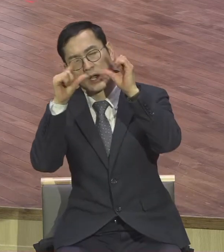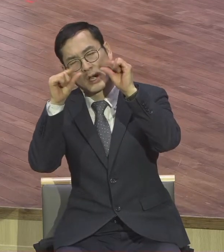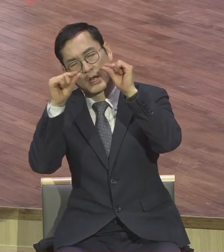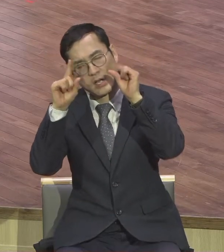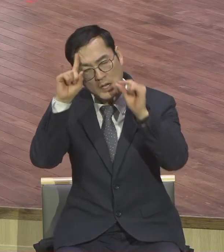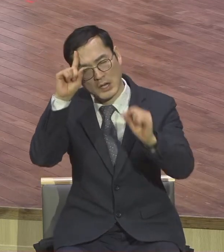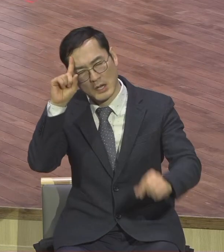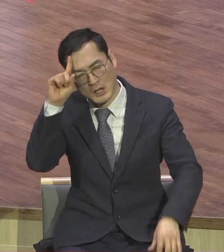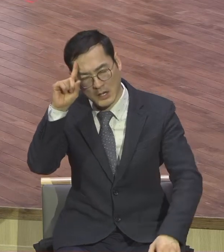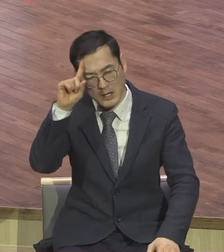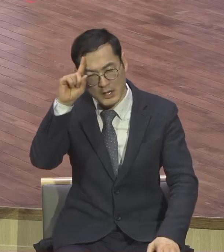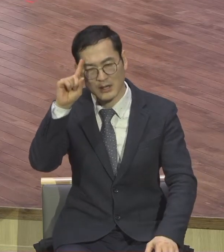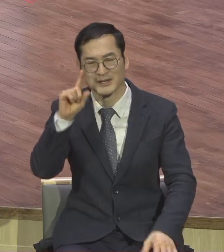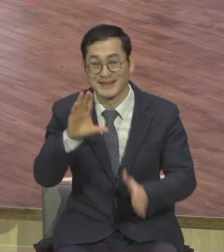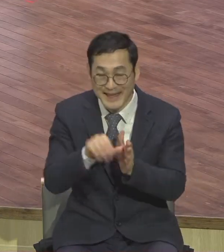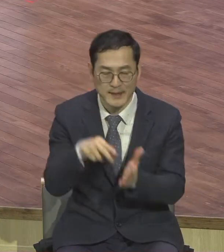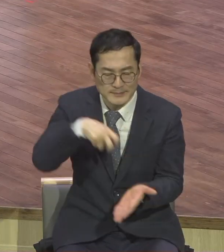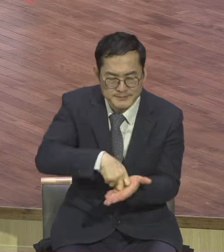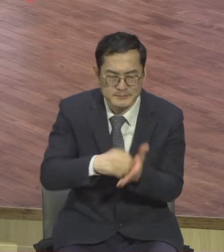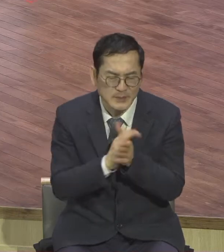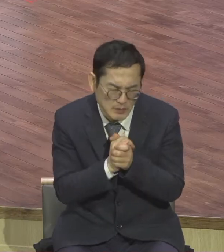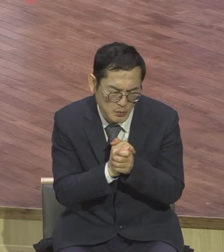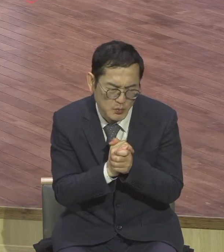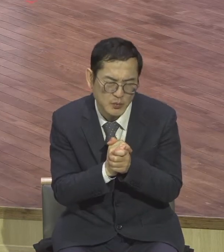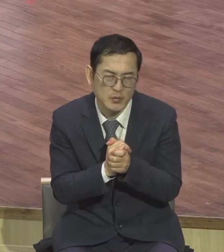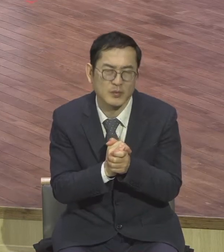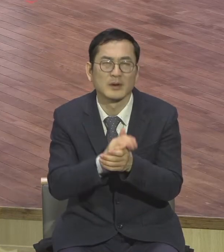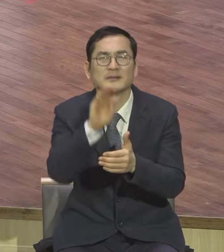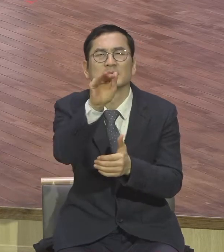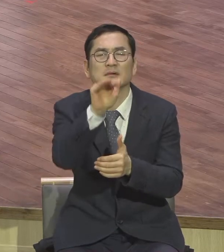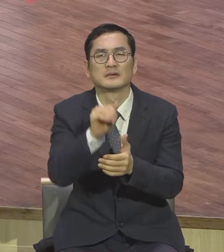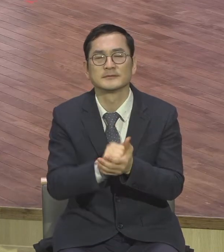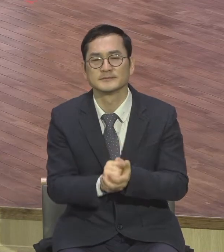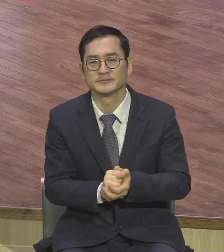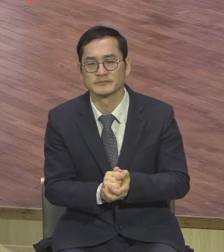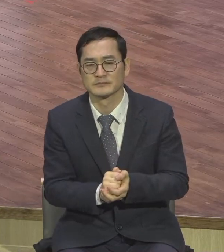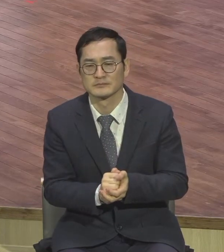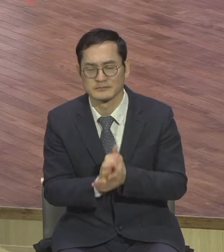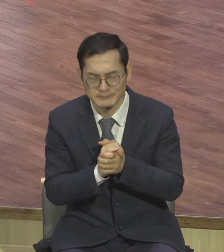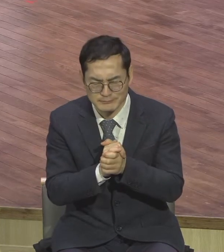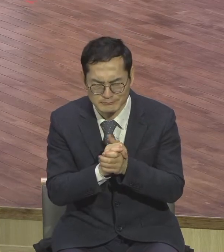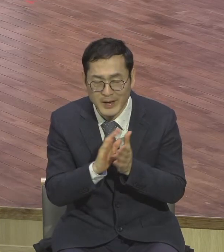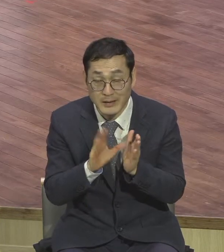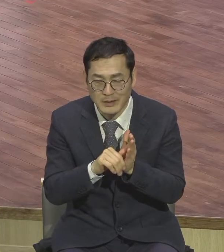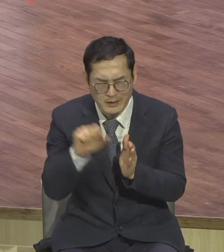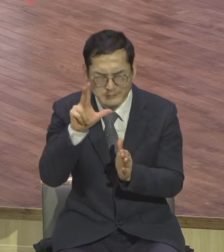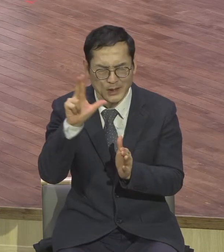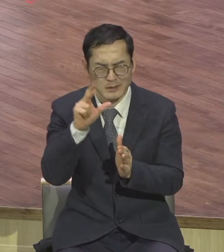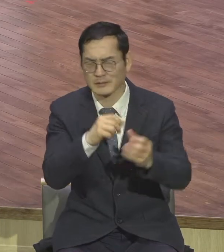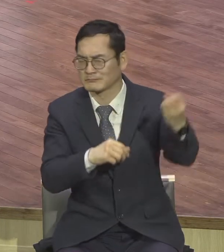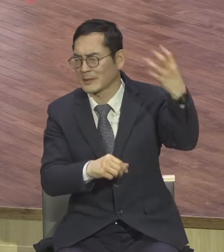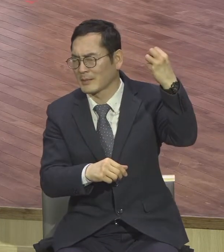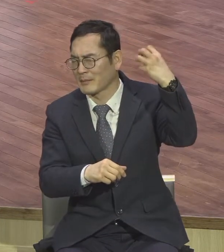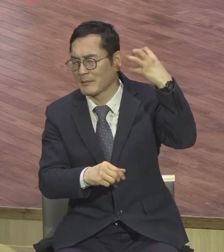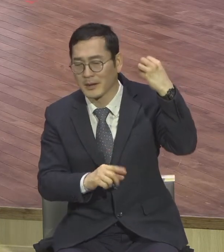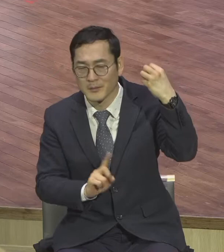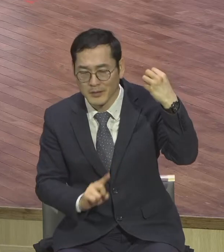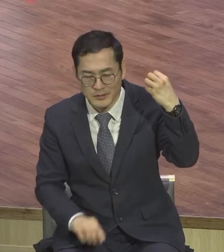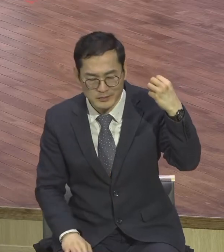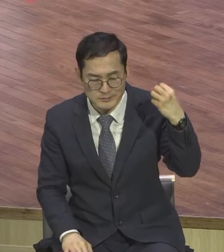힘들어서 묵상을 했습니다 하나님께 묵상을 하는데 그런데 묵상 가운데 갑자기 음성이 들렸습니다 너가